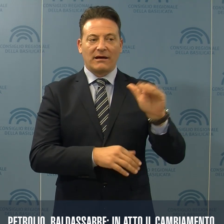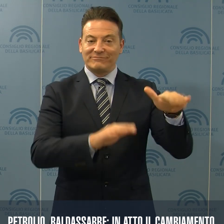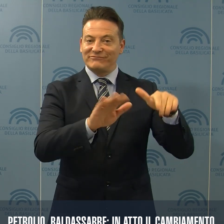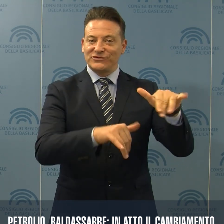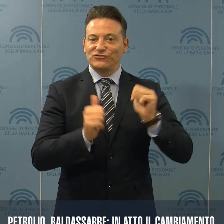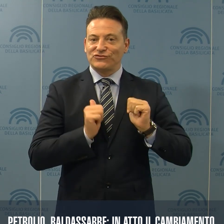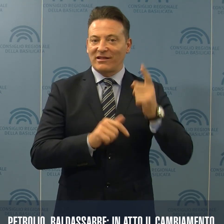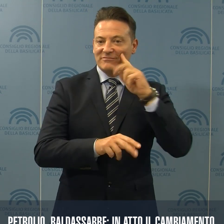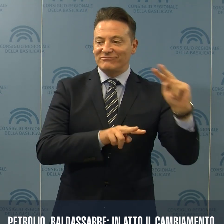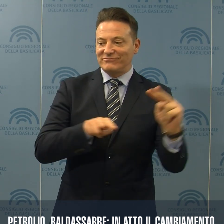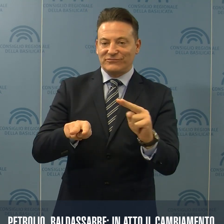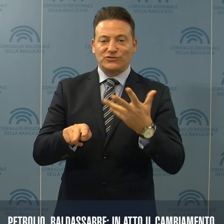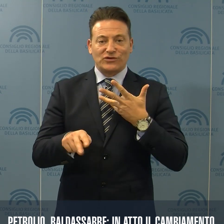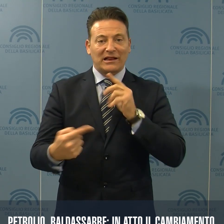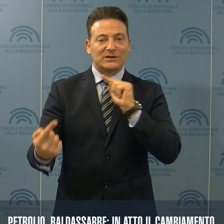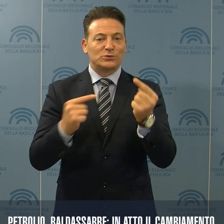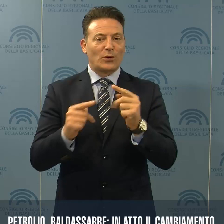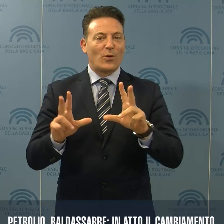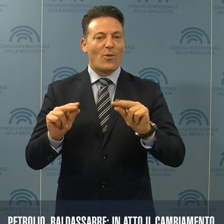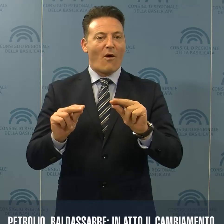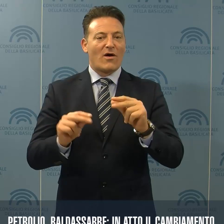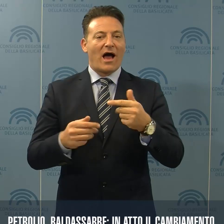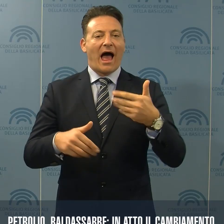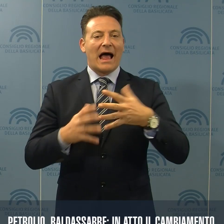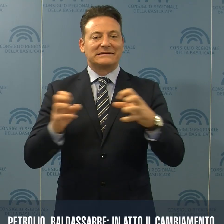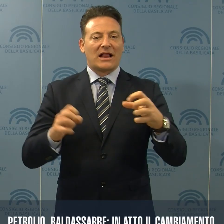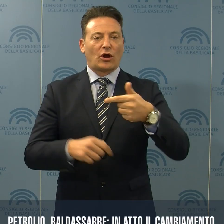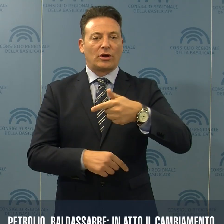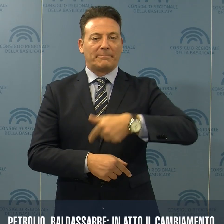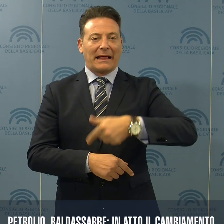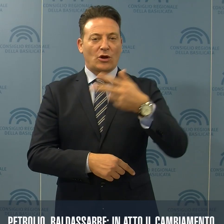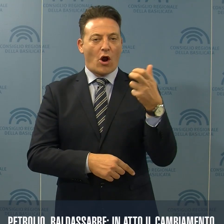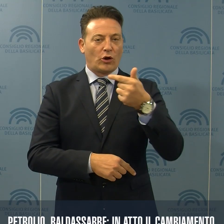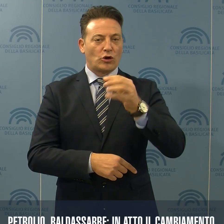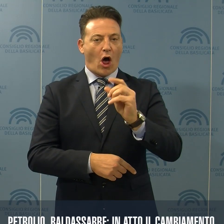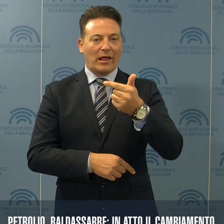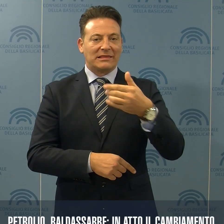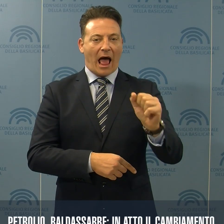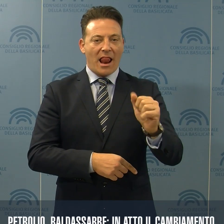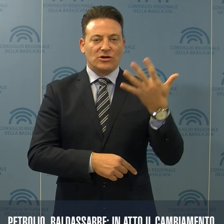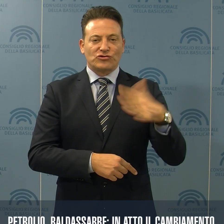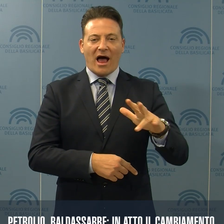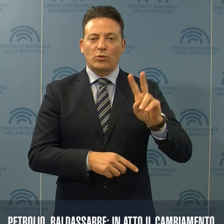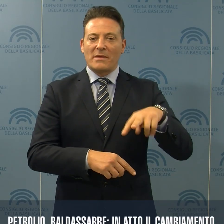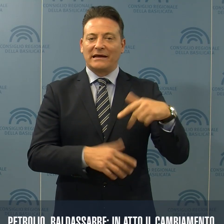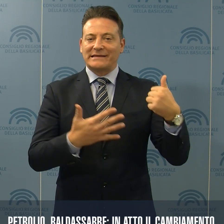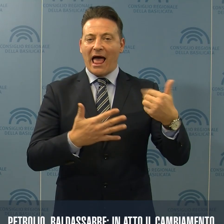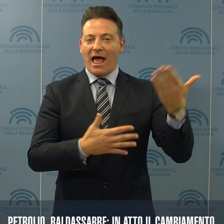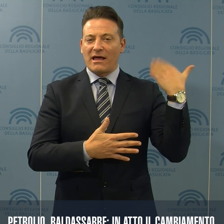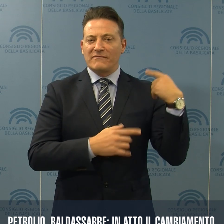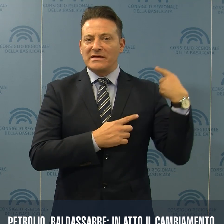l'attenzione sulla ridiscussione con la Total degli accordi blindati stabiliti nel 2006